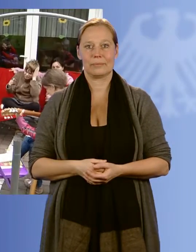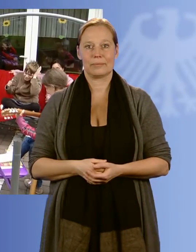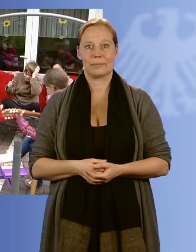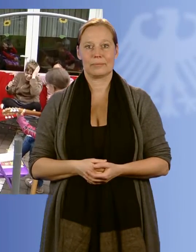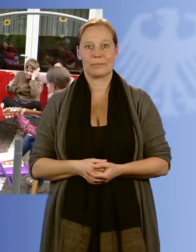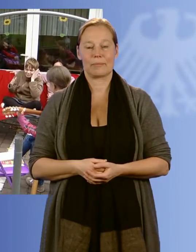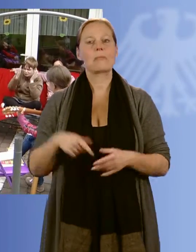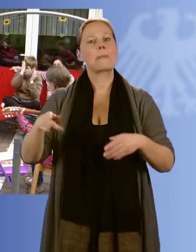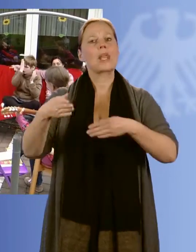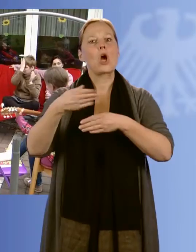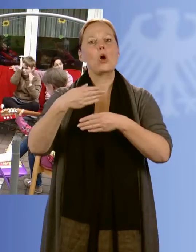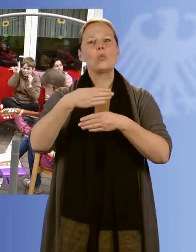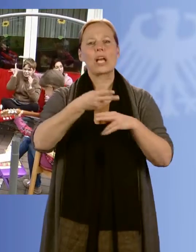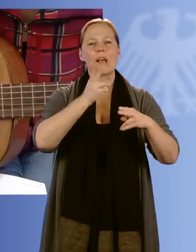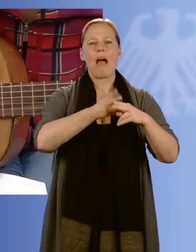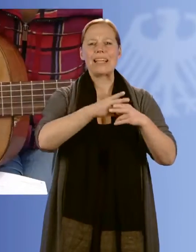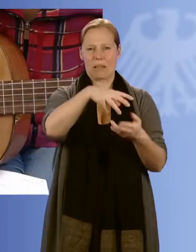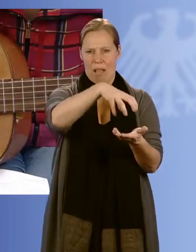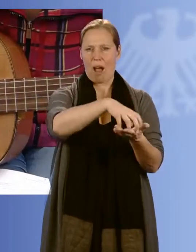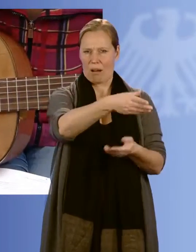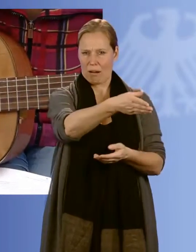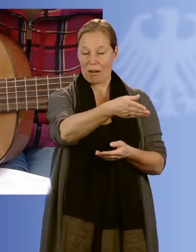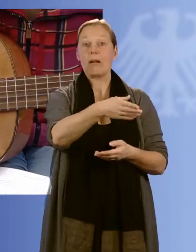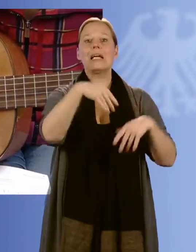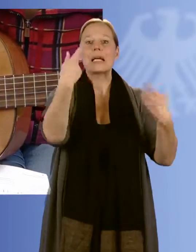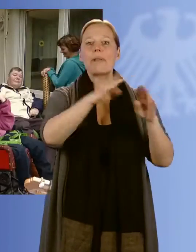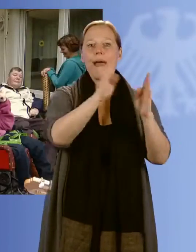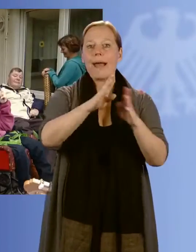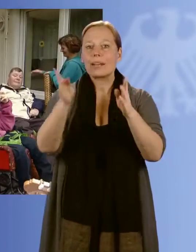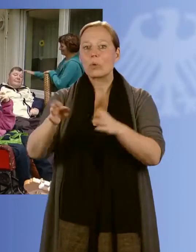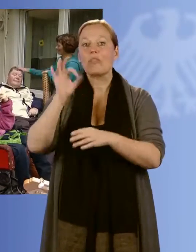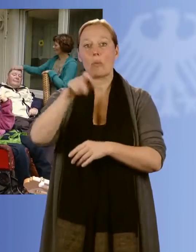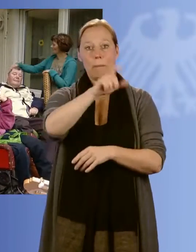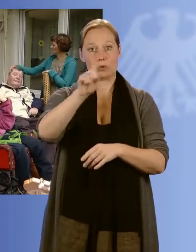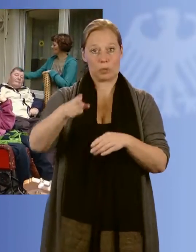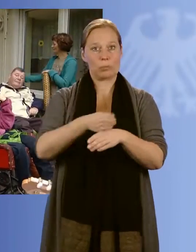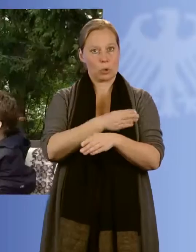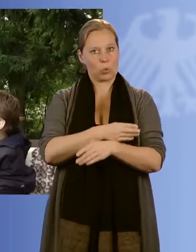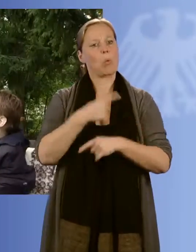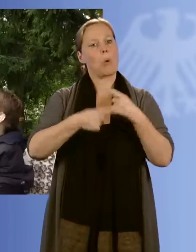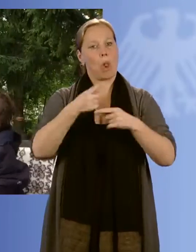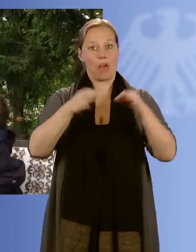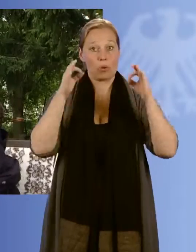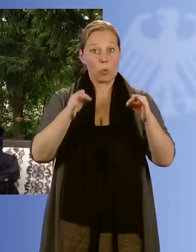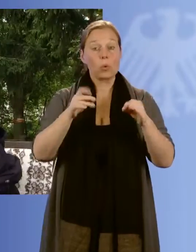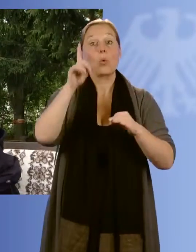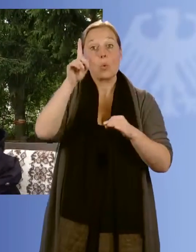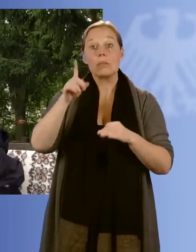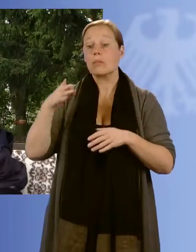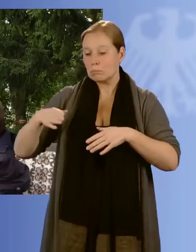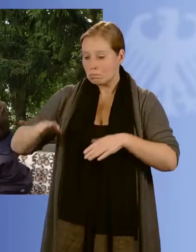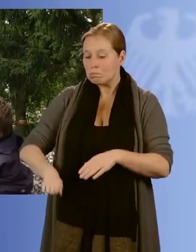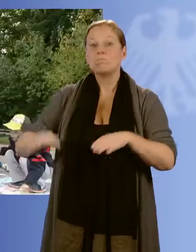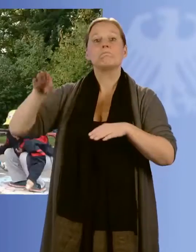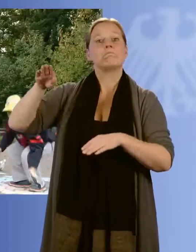Dass es im thüringischen Eisenach gut funktionierende Einrichtungen für Menschen mit Behinderung gibt und gleichzeitig von Kindheit